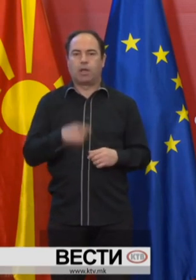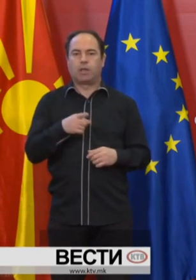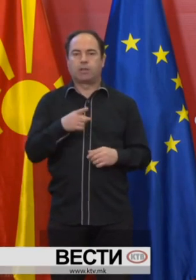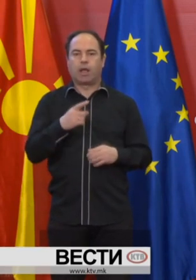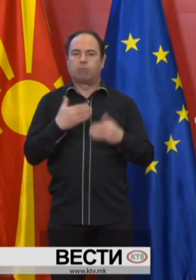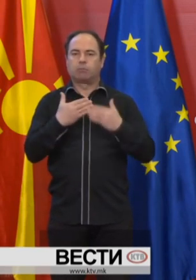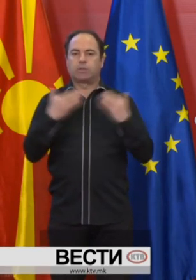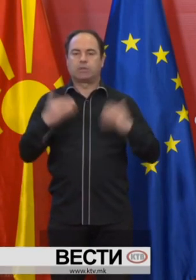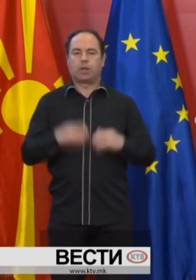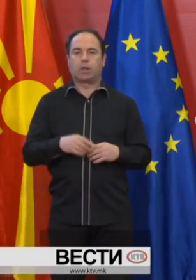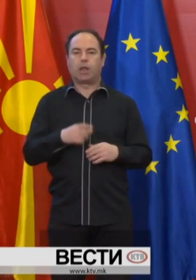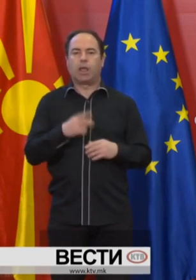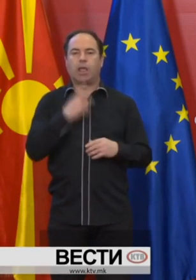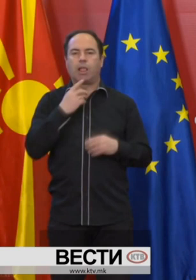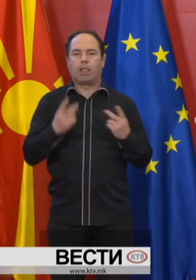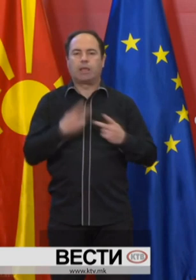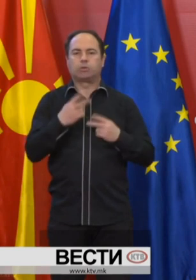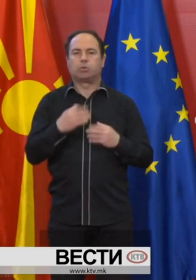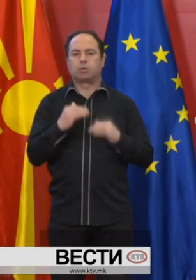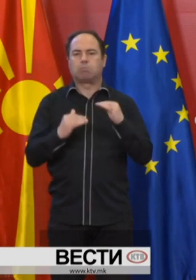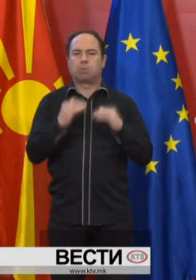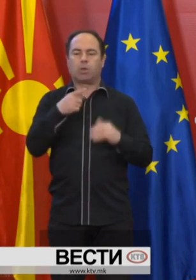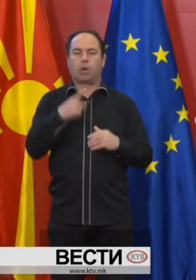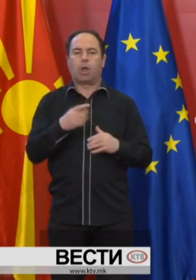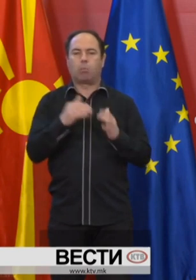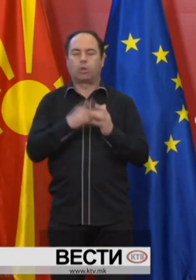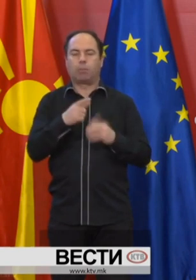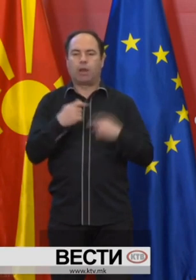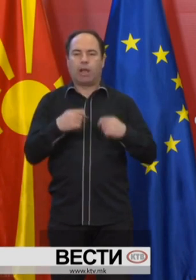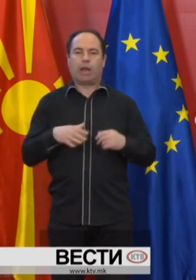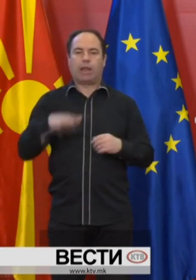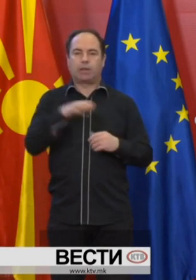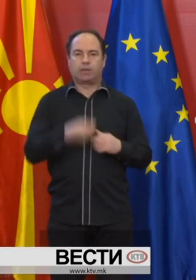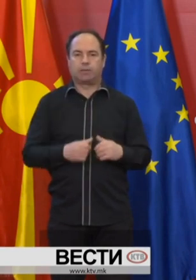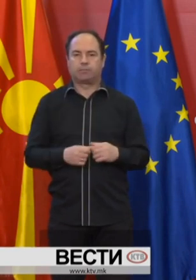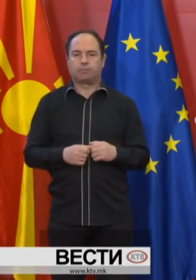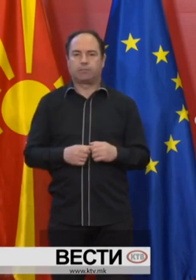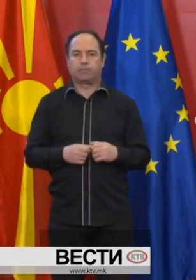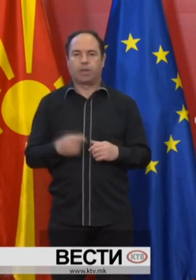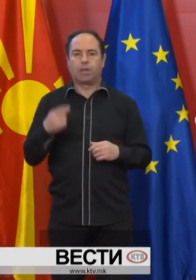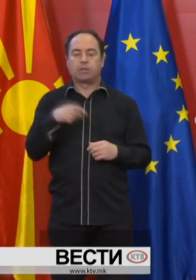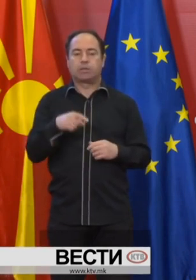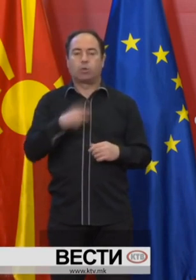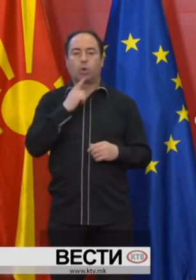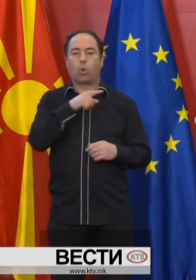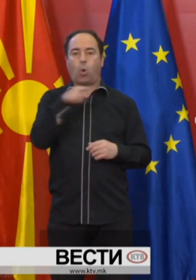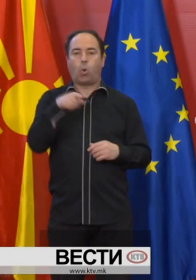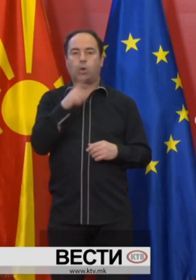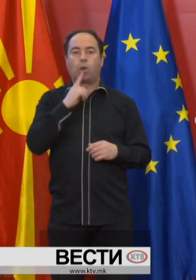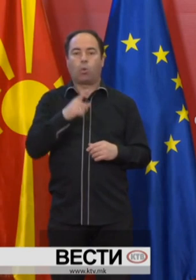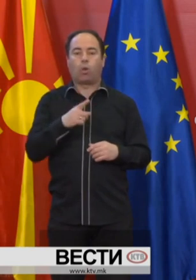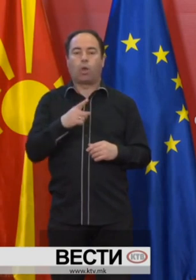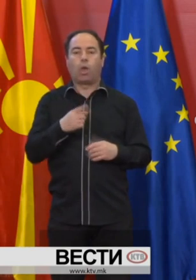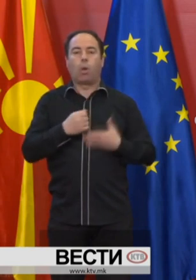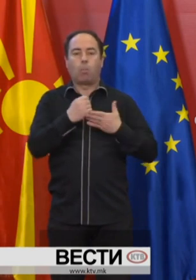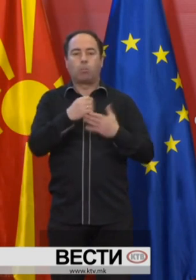дизайниран, што лесно се прилагодува на потребите на граѓаните, стигнува до оние на кои